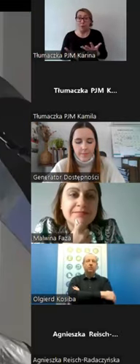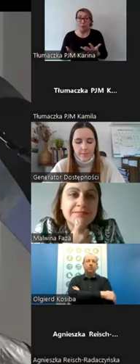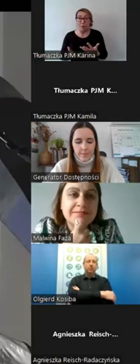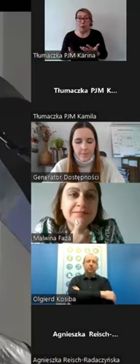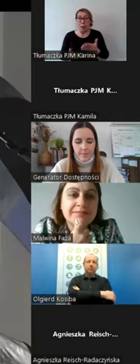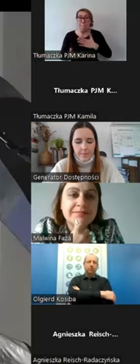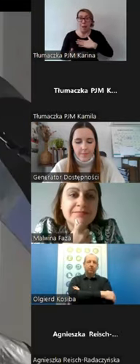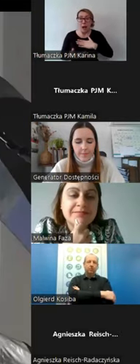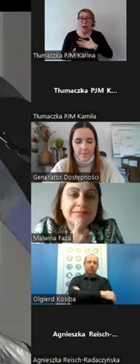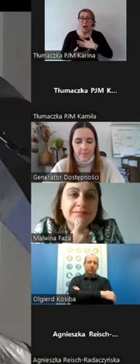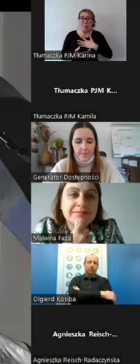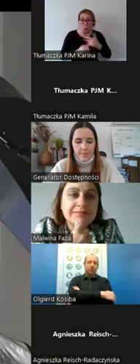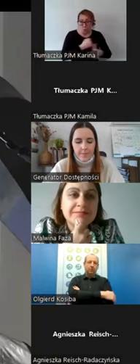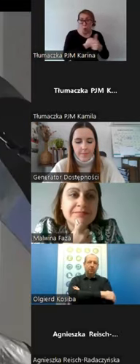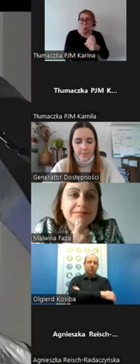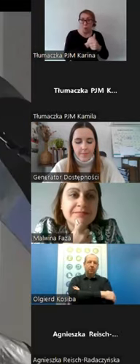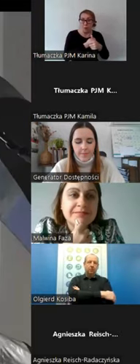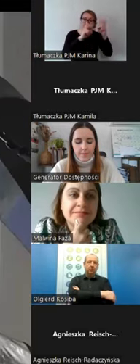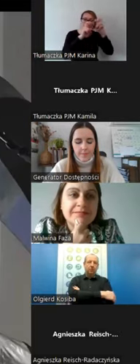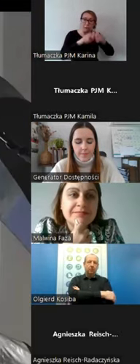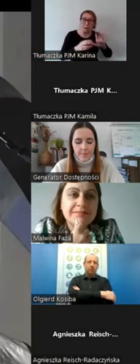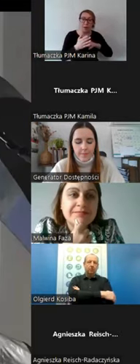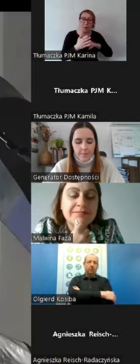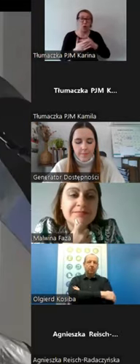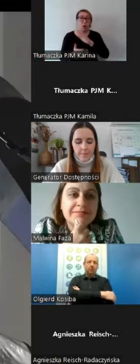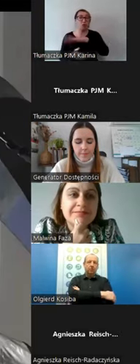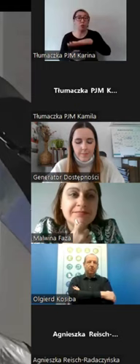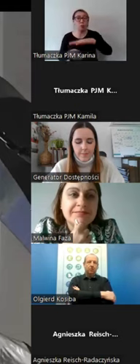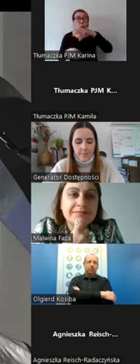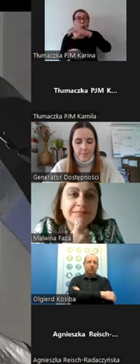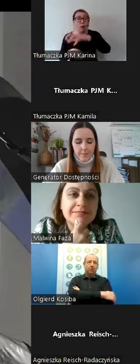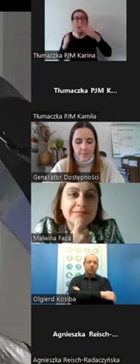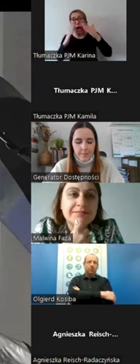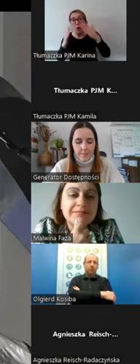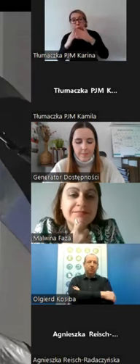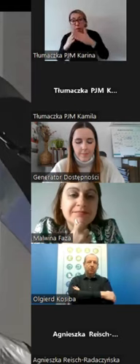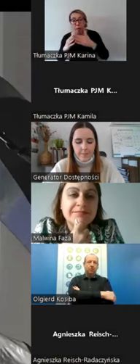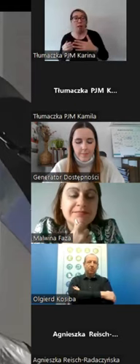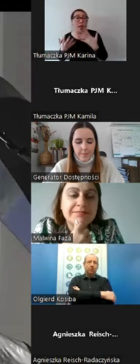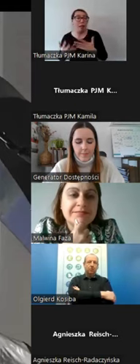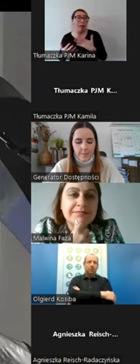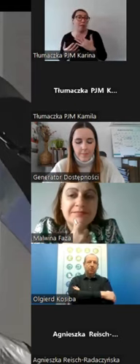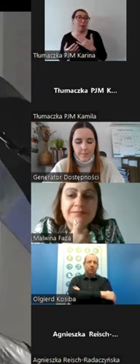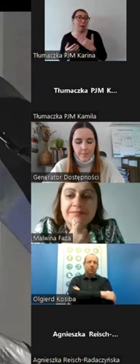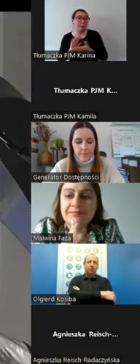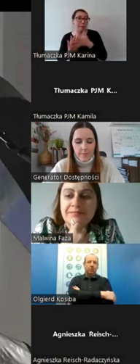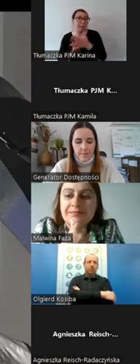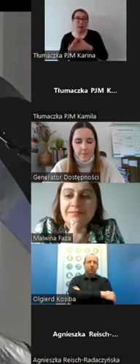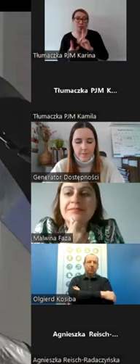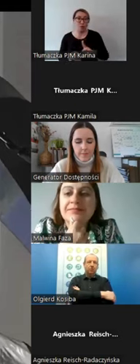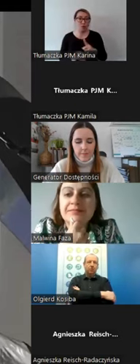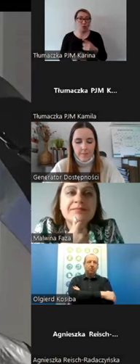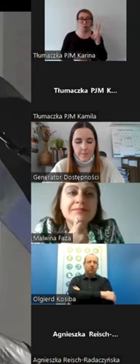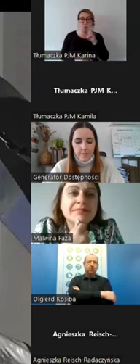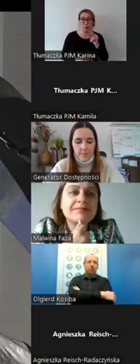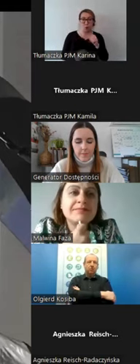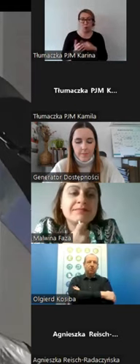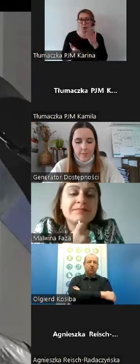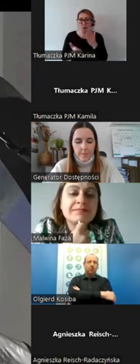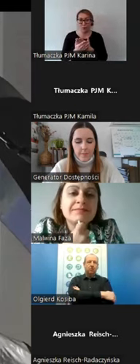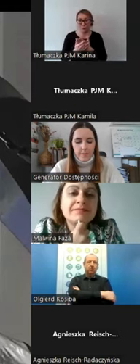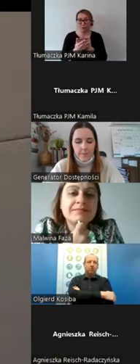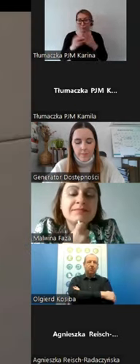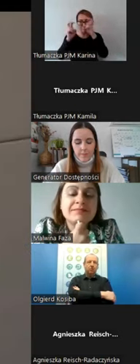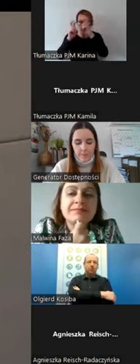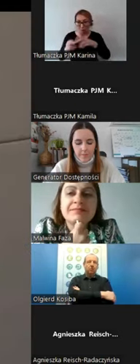na to, badania, że na przykład dzieci w spektrum autyzmu chętniej migają niż mówią. I to już zostało udowodnione.